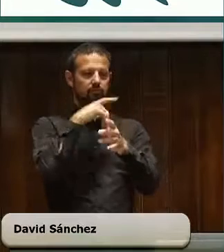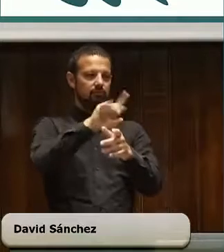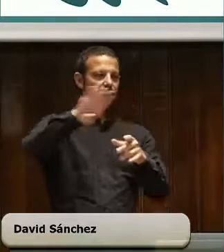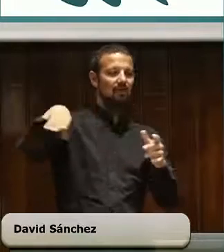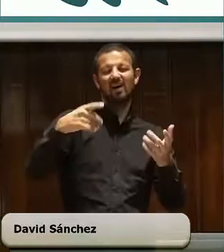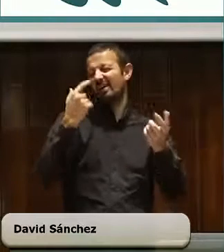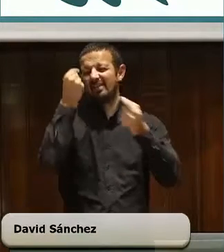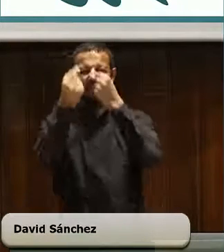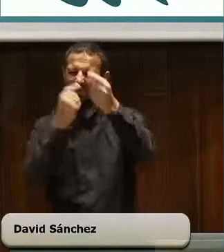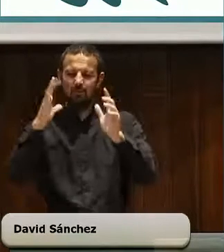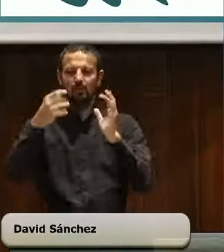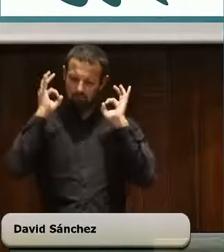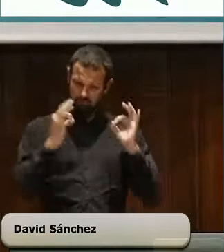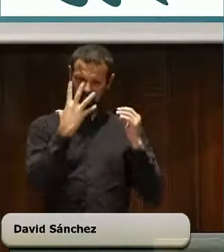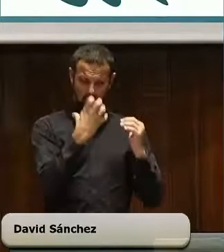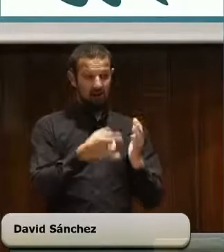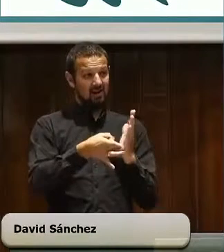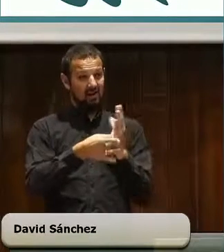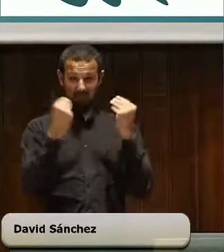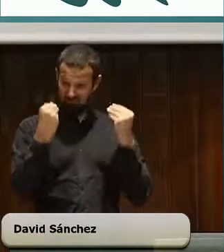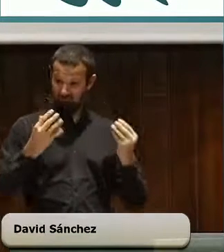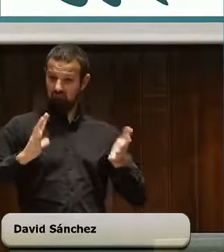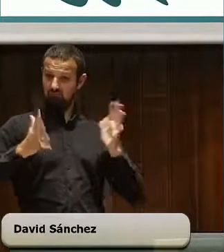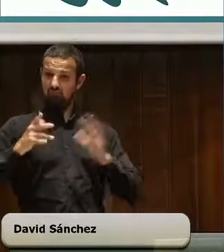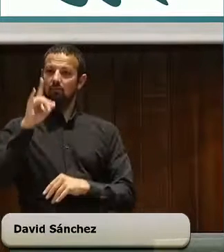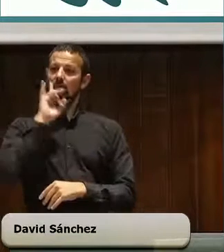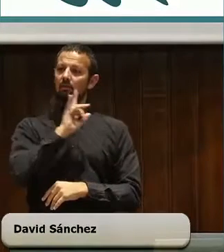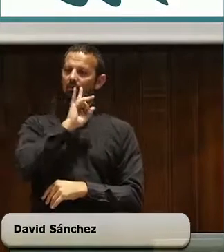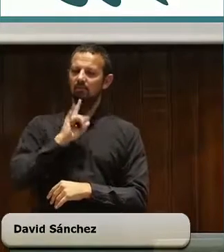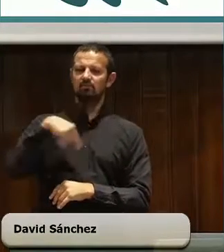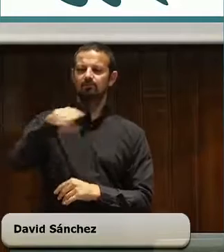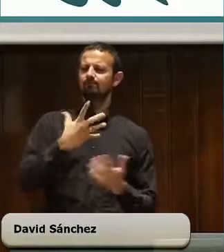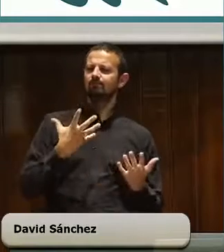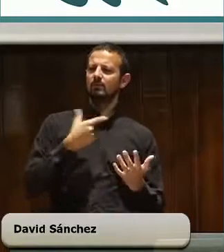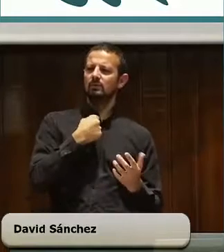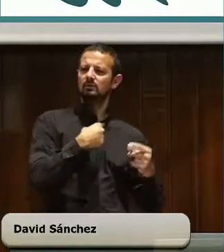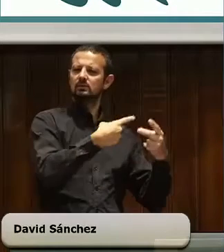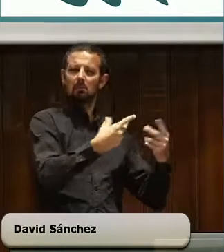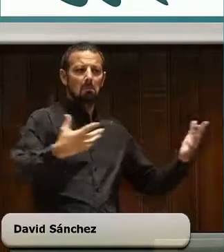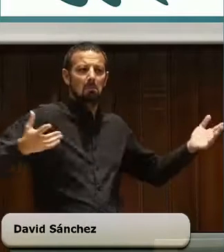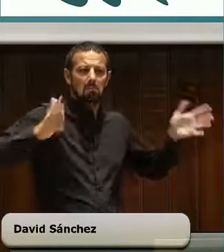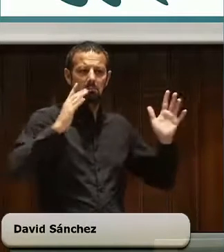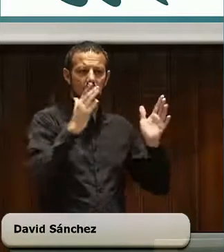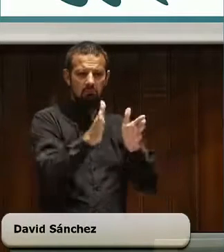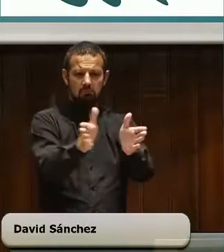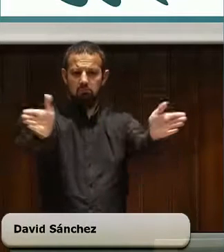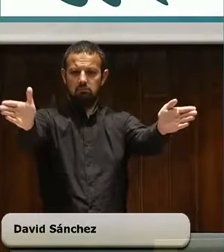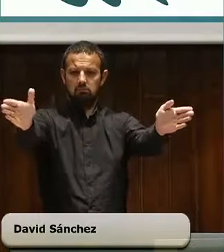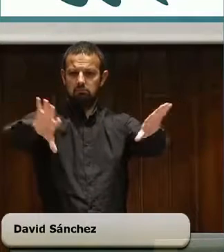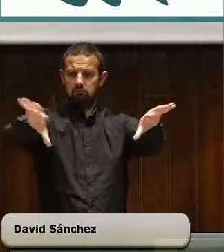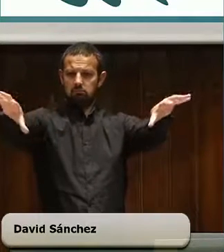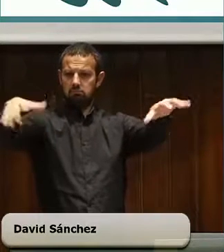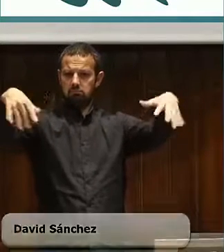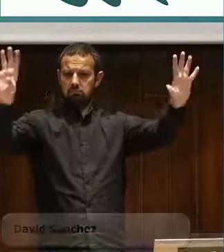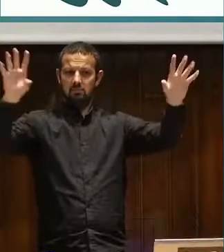lengua de signos. Muchas veces es molesta la figura de la persona asignante, pero es muy importante que la calidad del signado sea buena